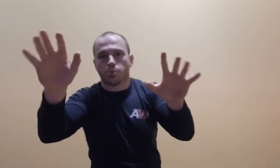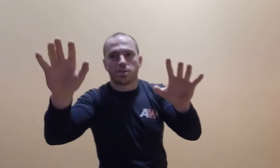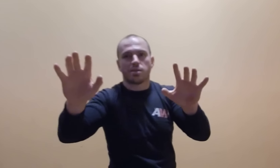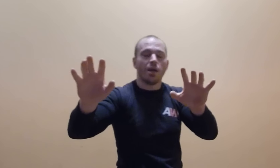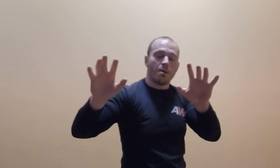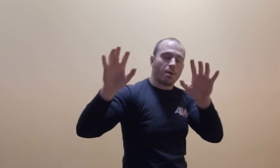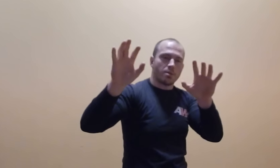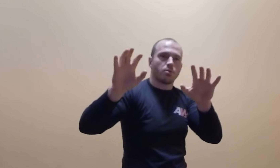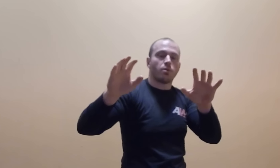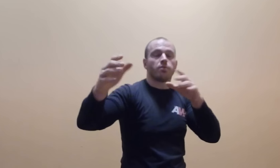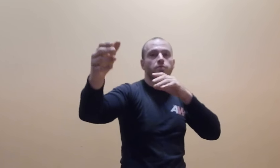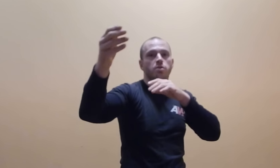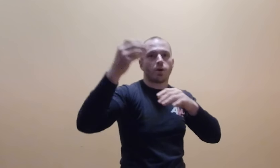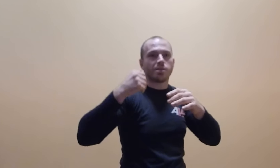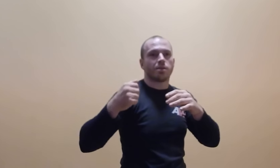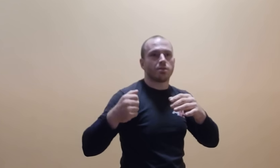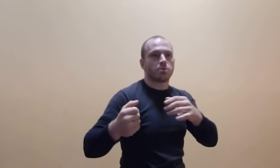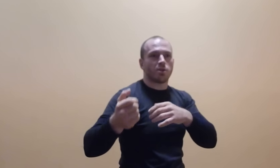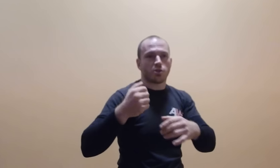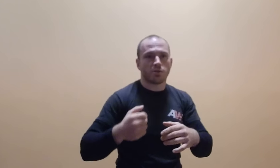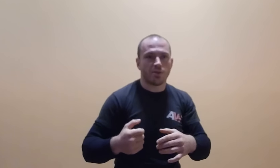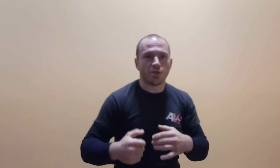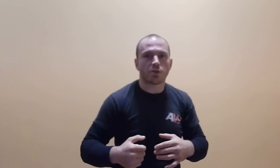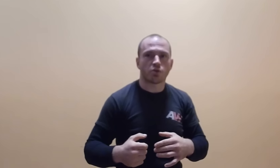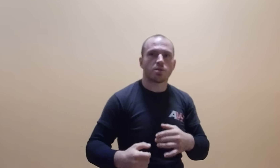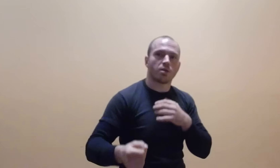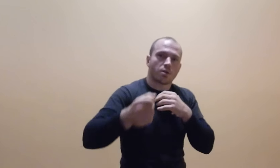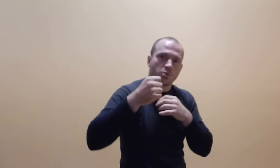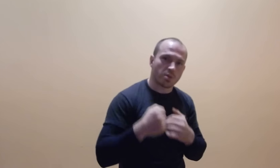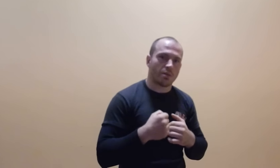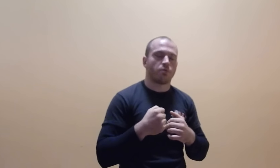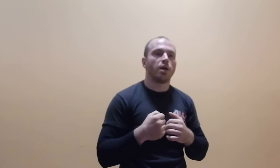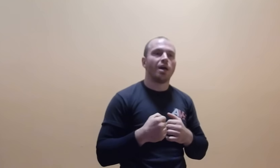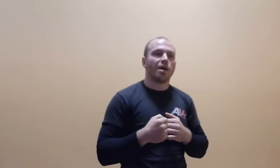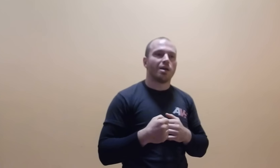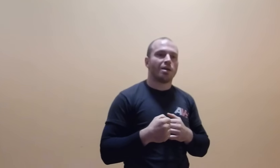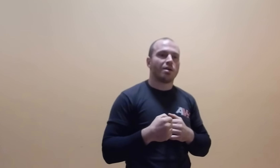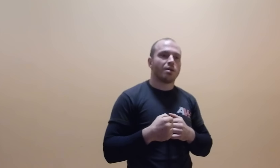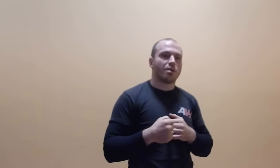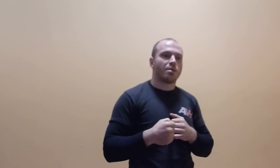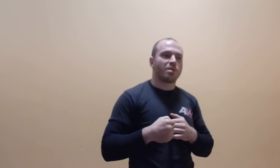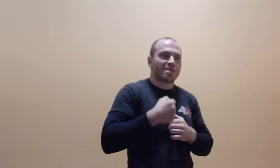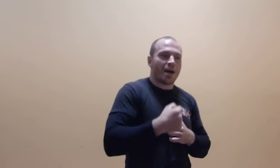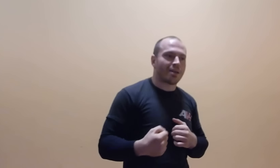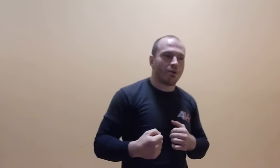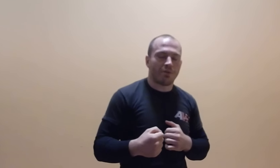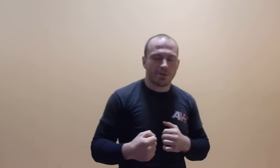pozycji bardzo, w sytuacji, kiedy sytuacja się rozwinie niekorzystnie, jednak ktoś postanowi mnie zaatakować,